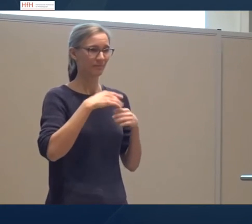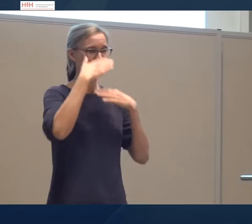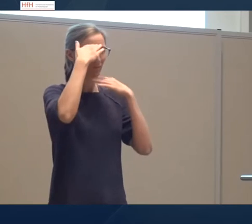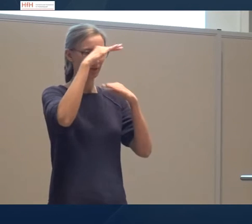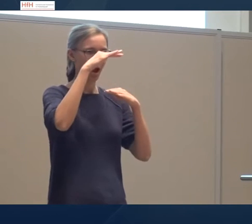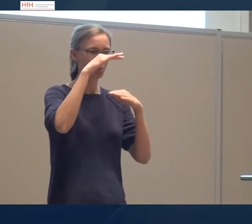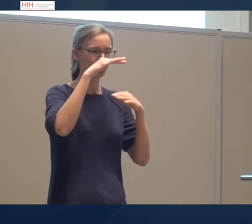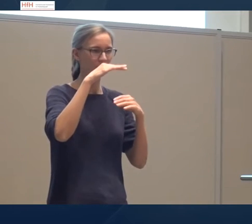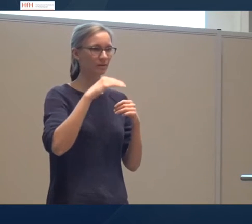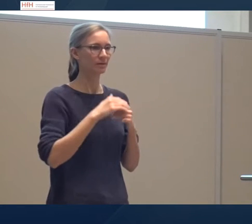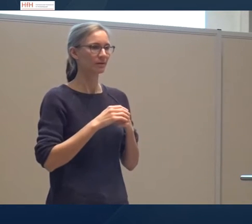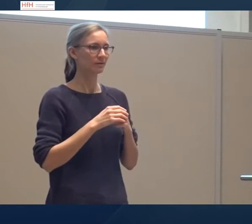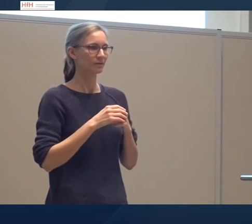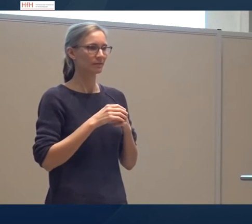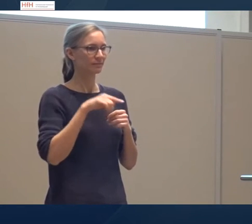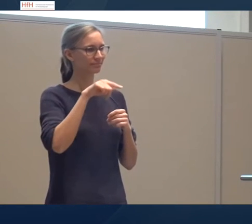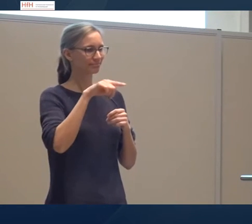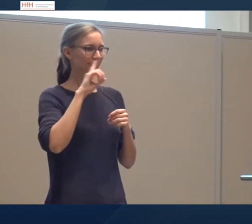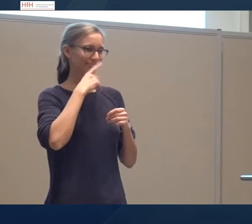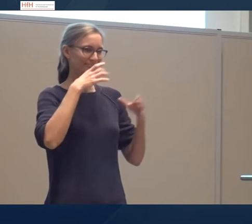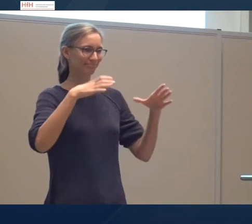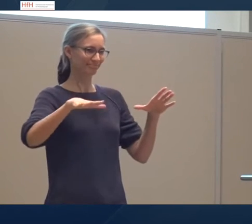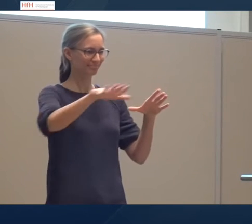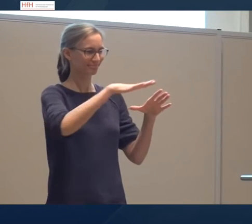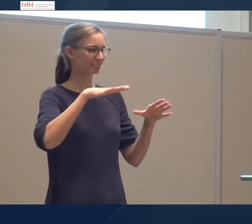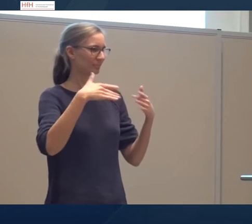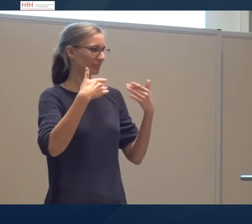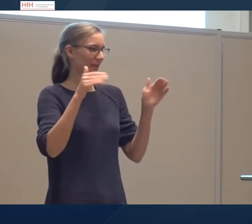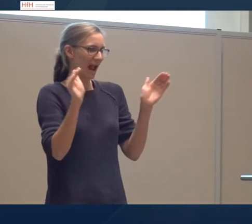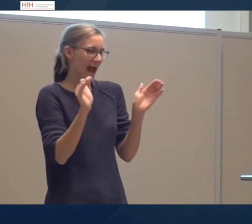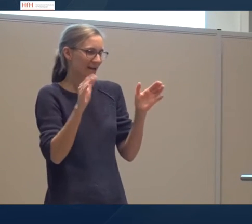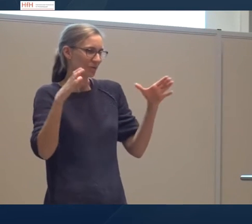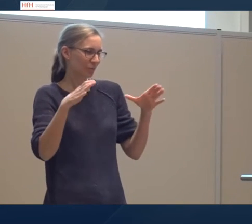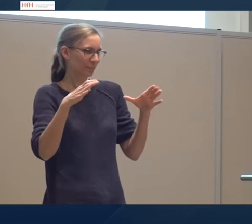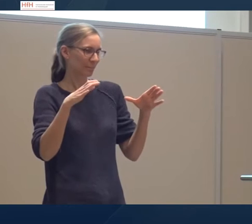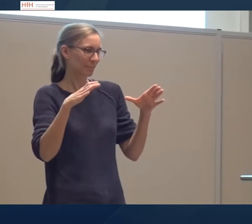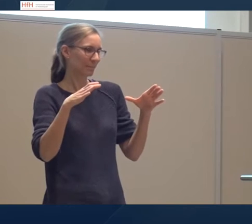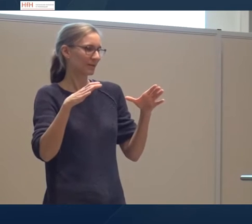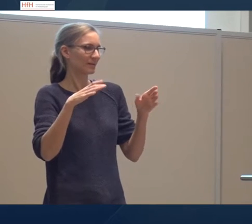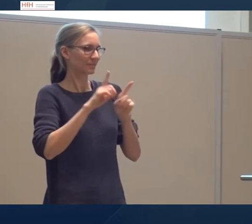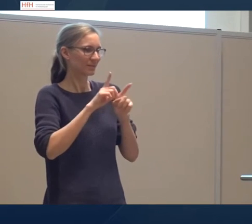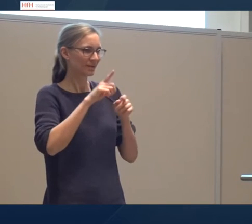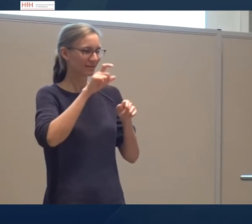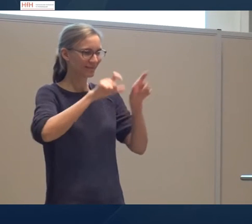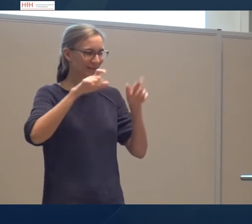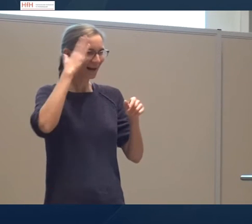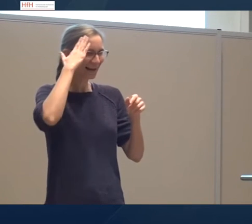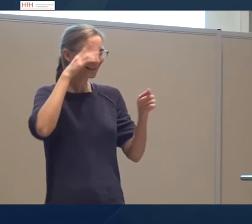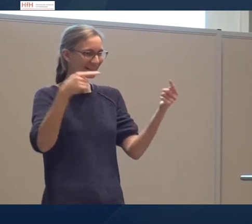Vertrauen, wir mussten das Vertrauen aufbauen, weil die Gebärdensprachgemeinschaft ist sehr klein. Da